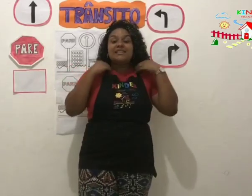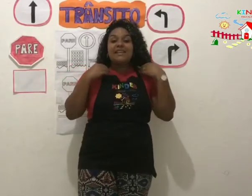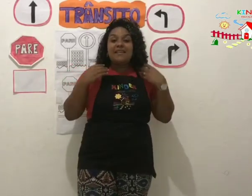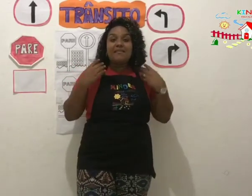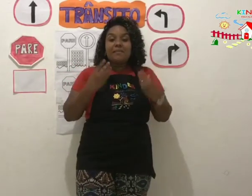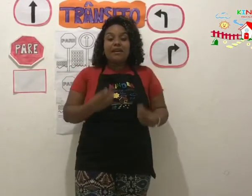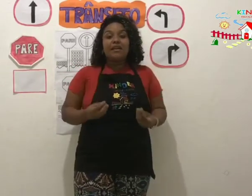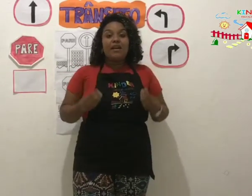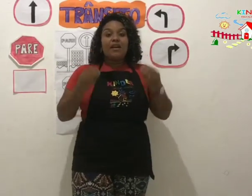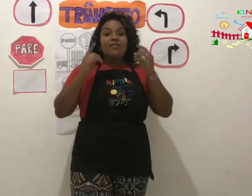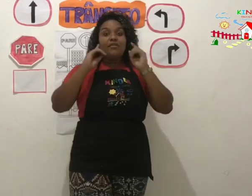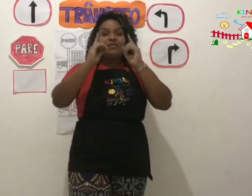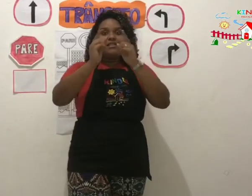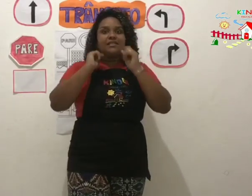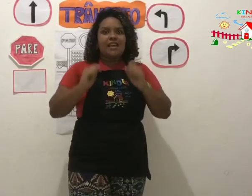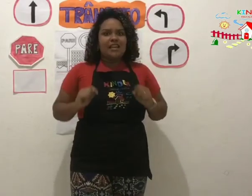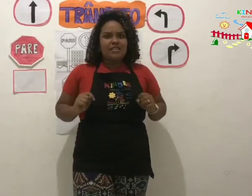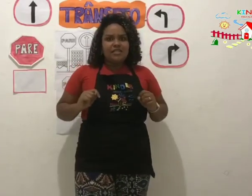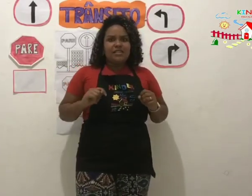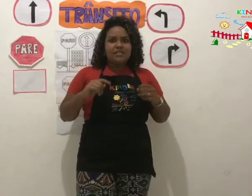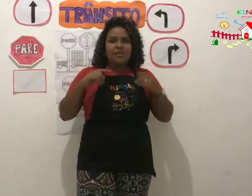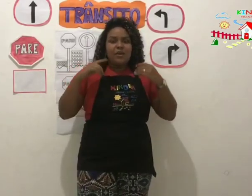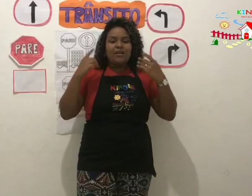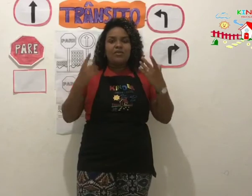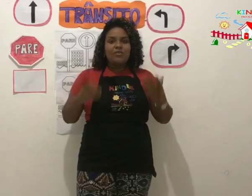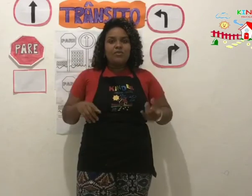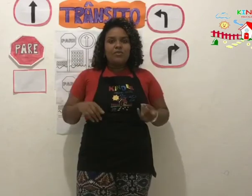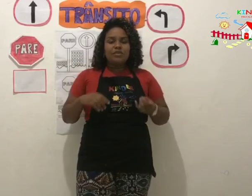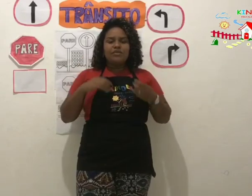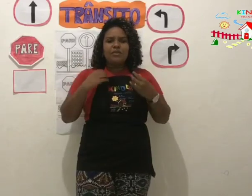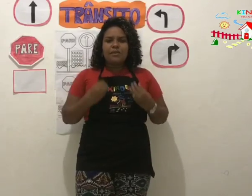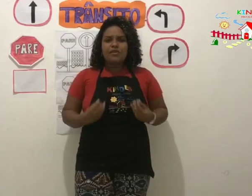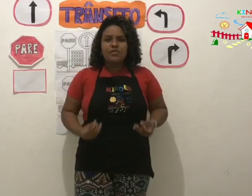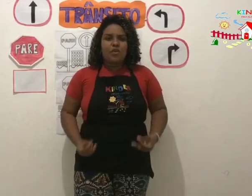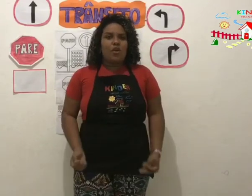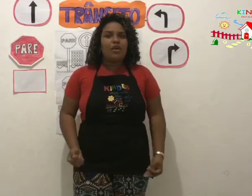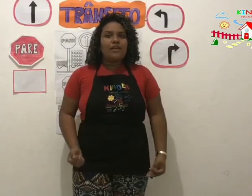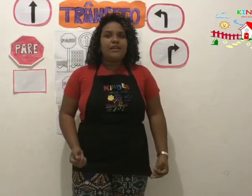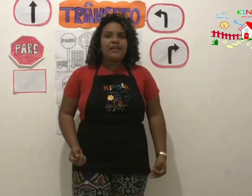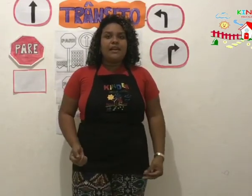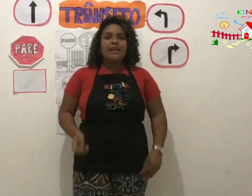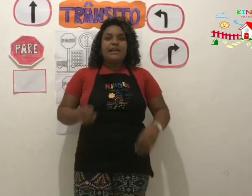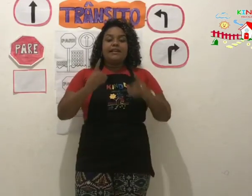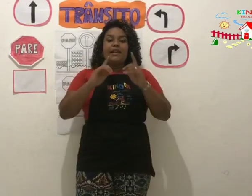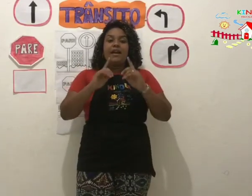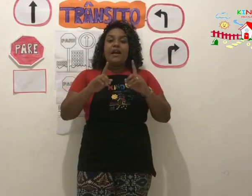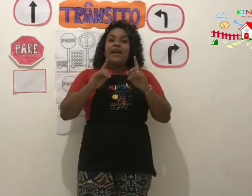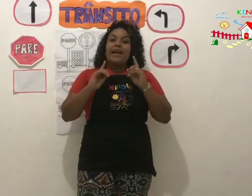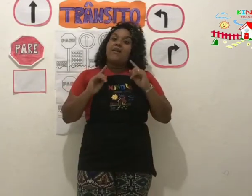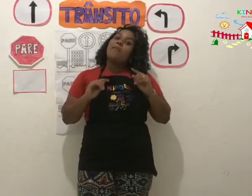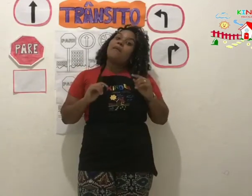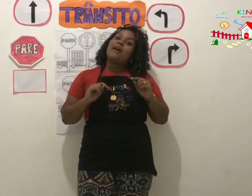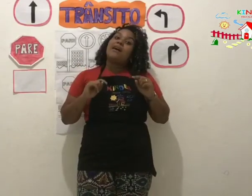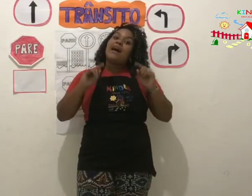servem para vocês, que são alunos, que vão para a escola, que é uma placa